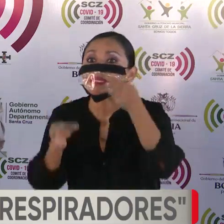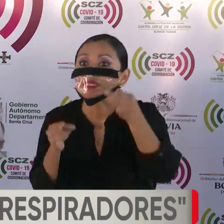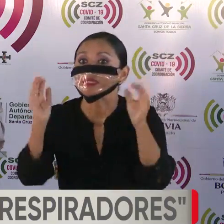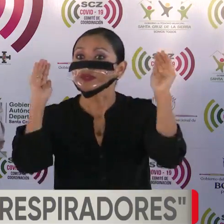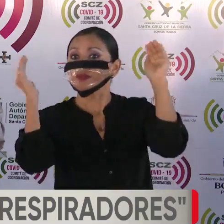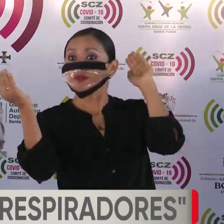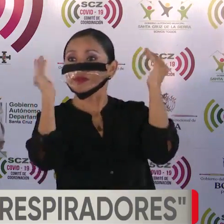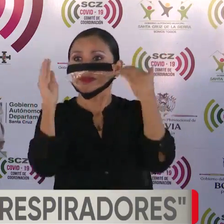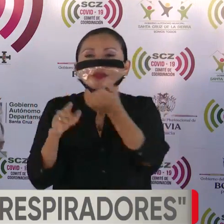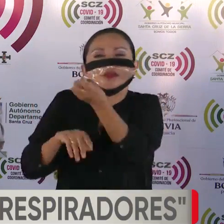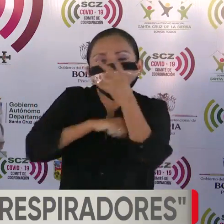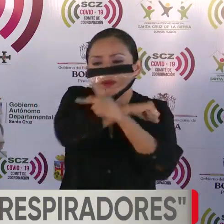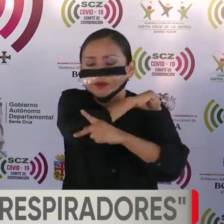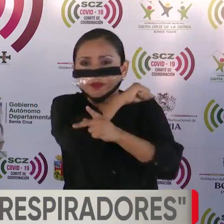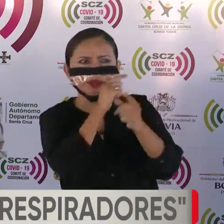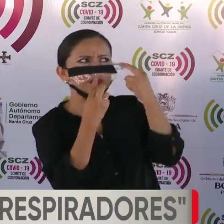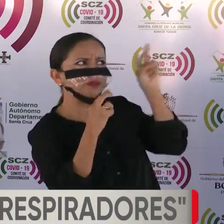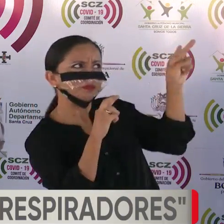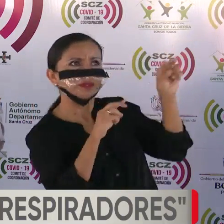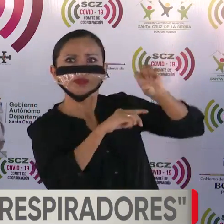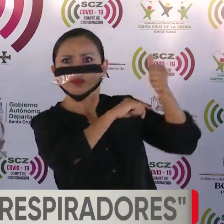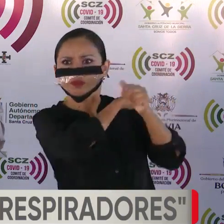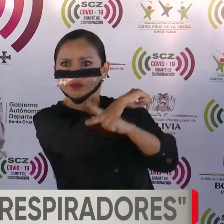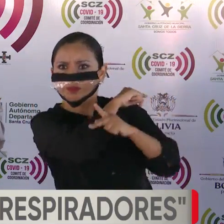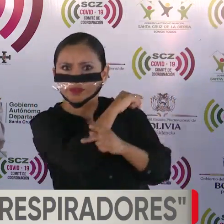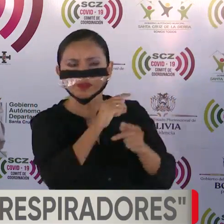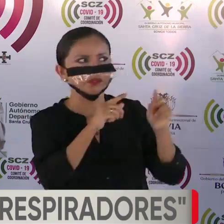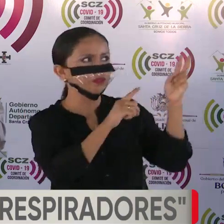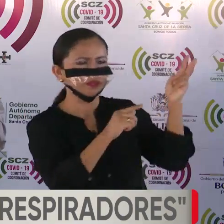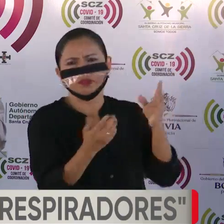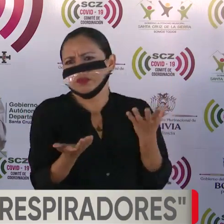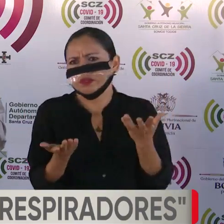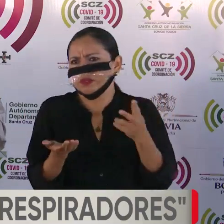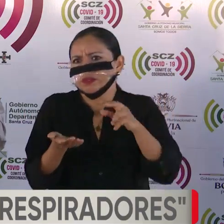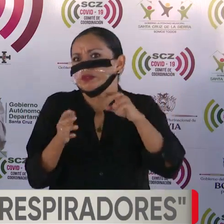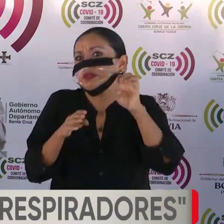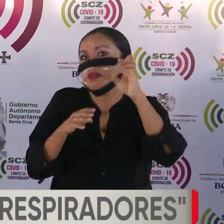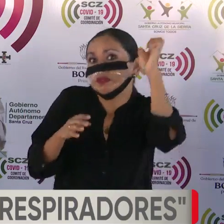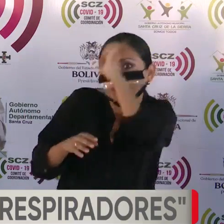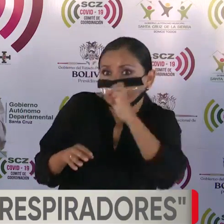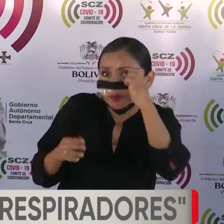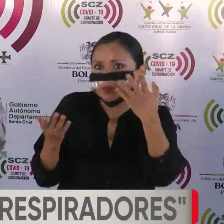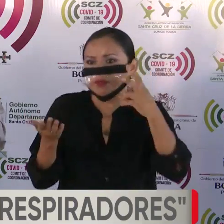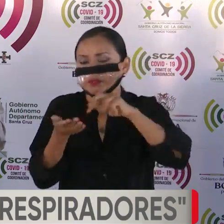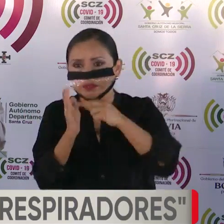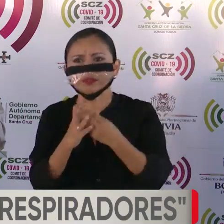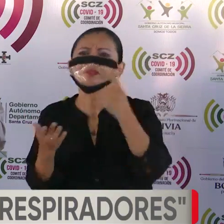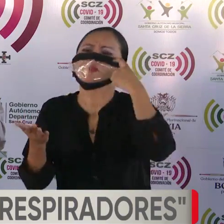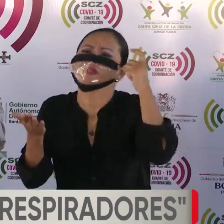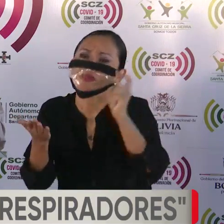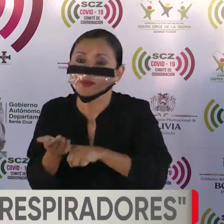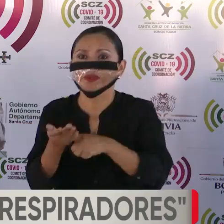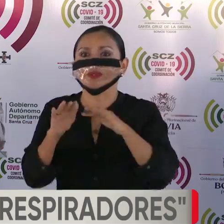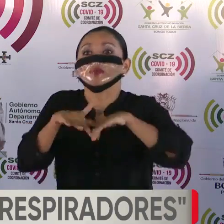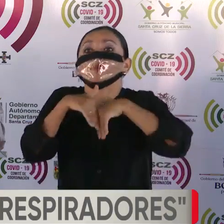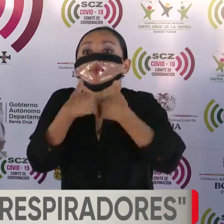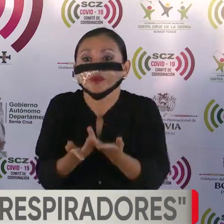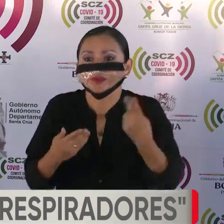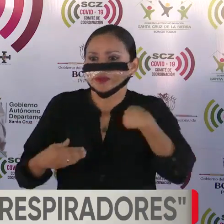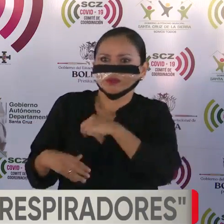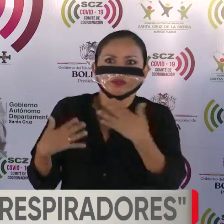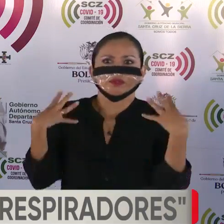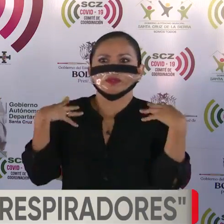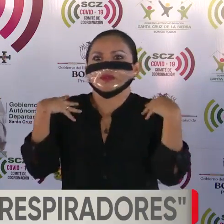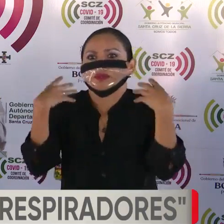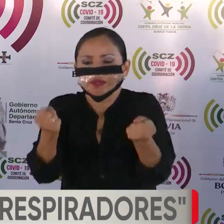datos con algunos países de nuestro entorno, y no digo ya con los de Europa, se darán cuenta de las vidas que hemos